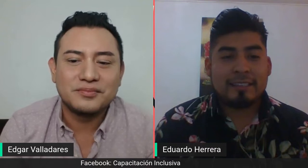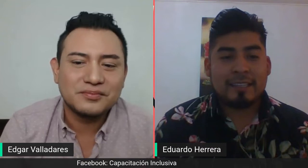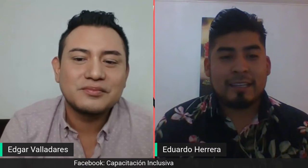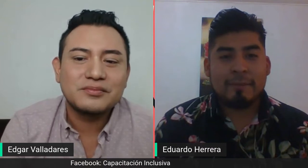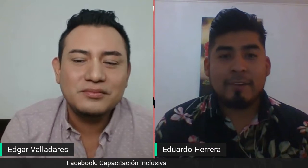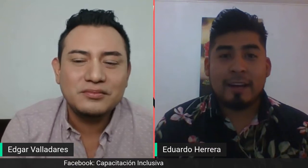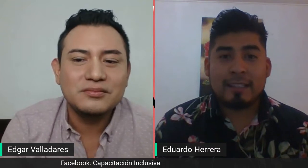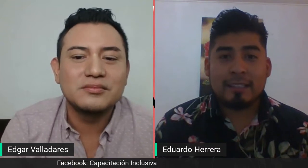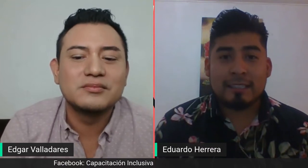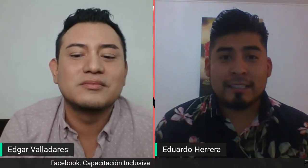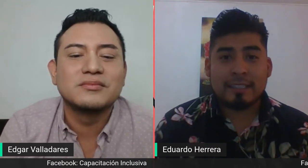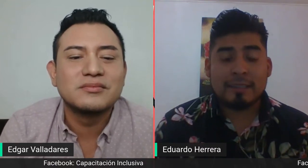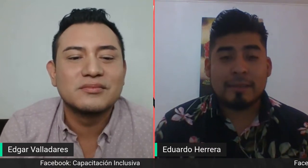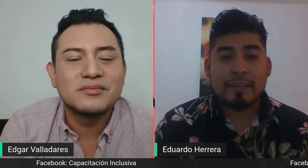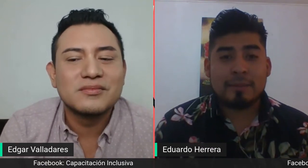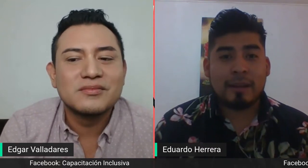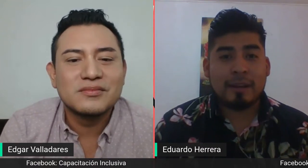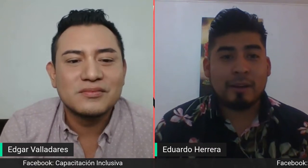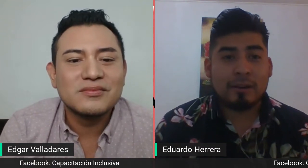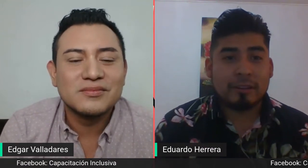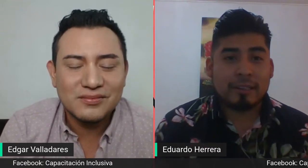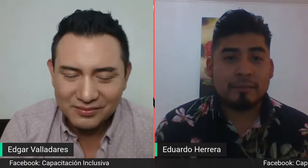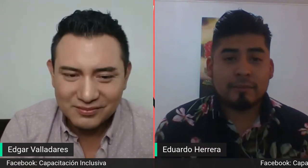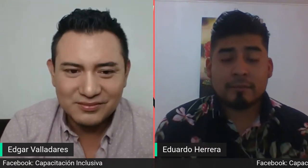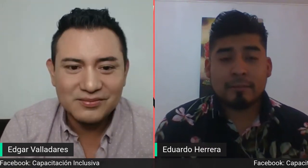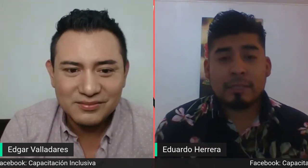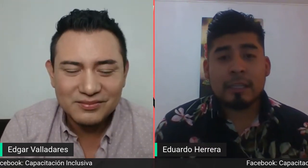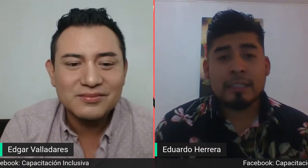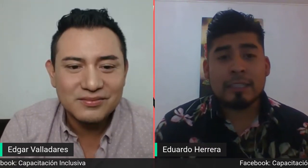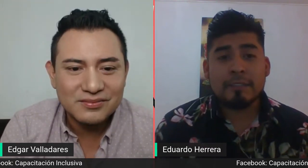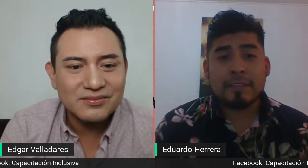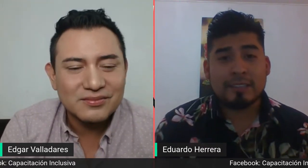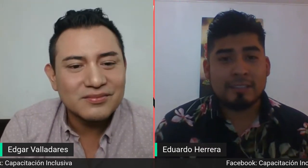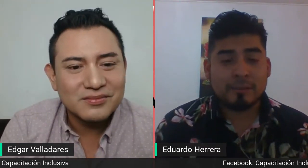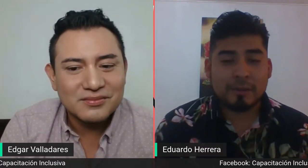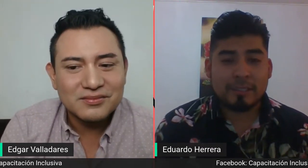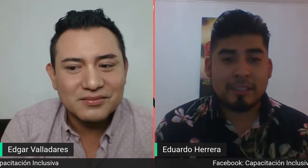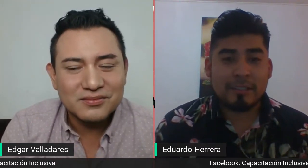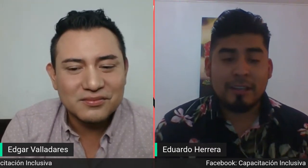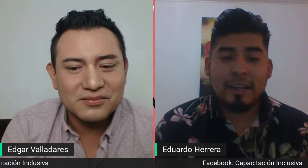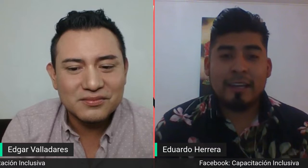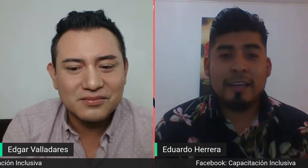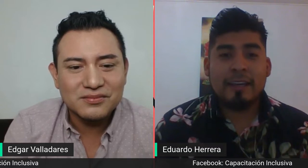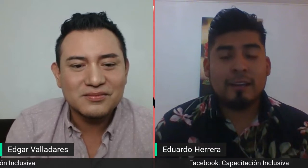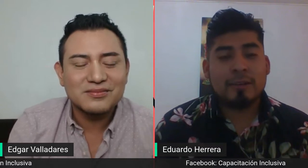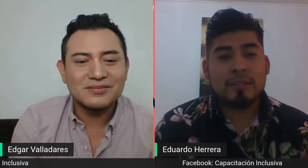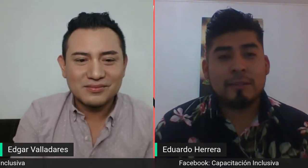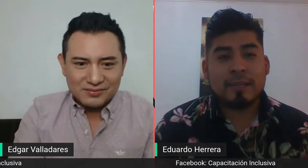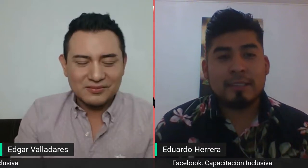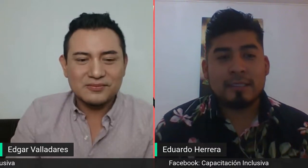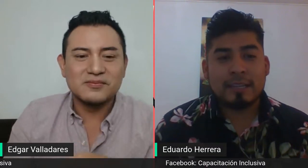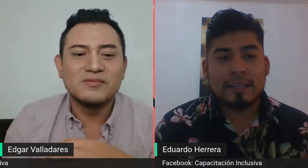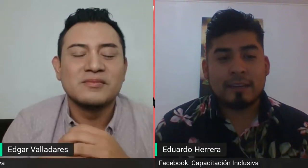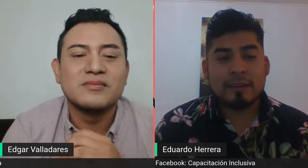frases, actividades para recorte, identificación, observación e inclusive los